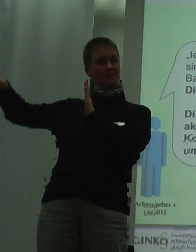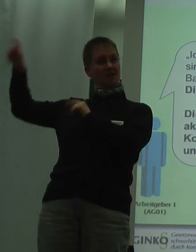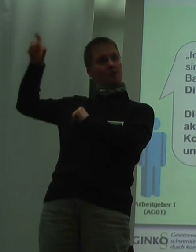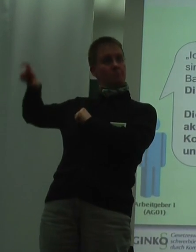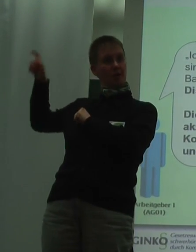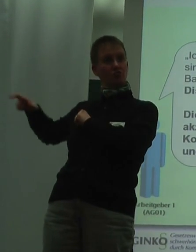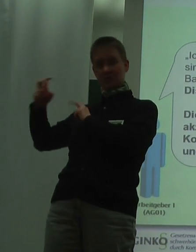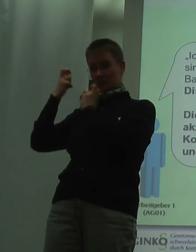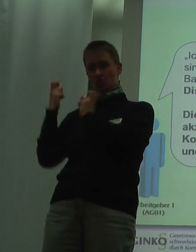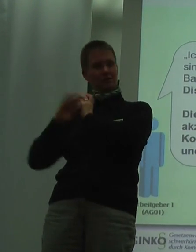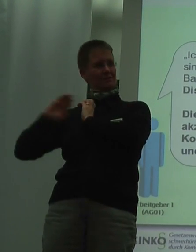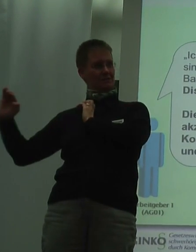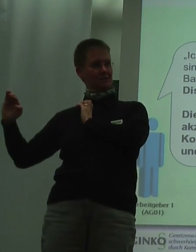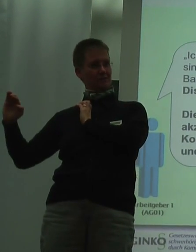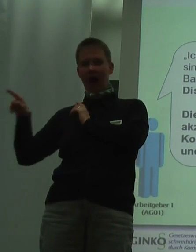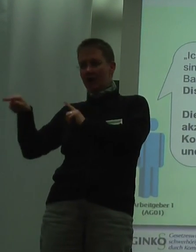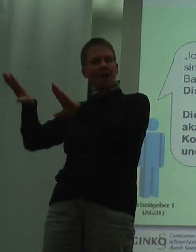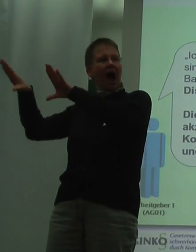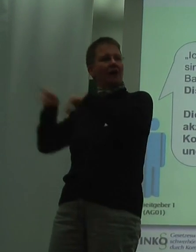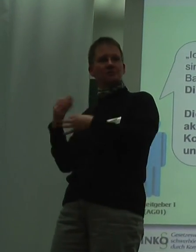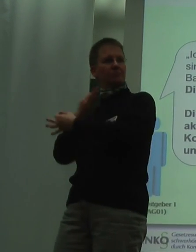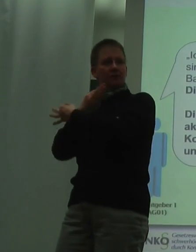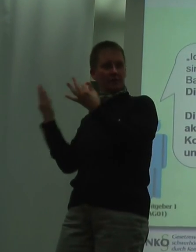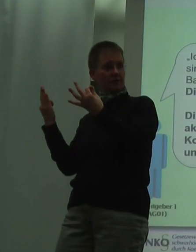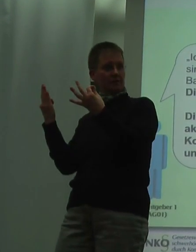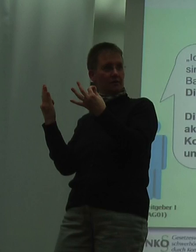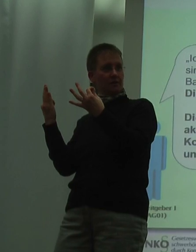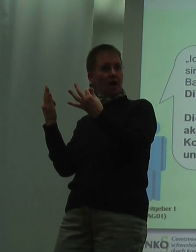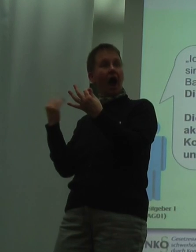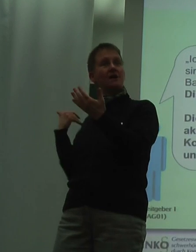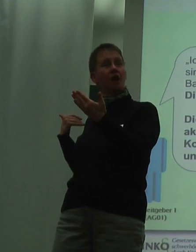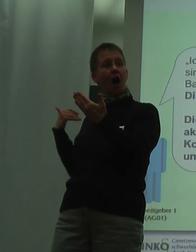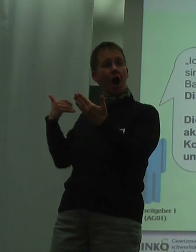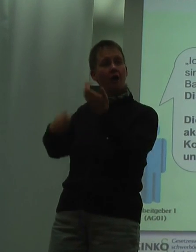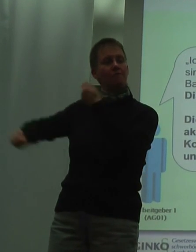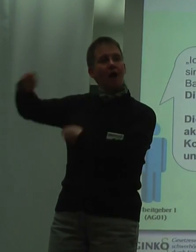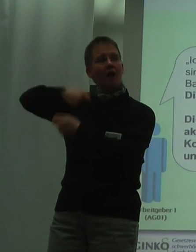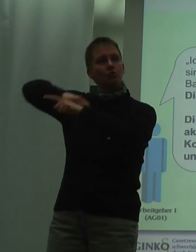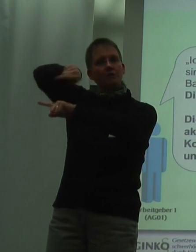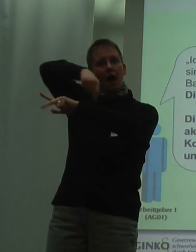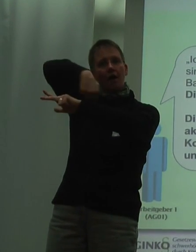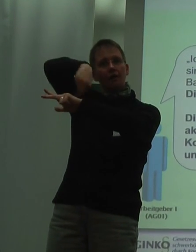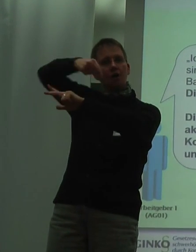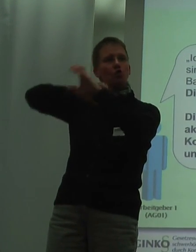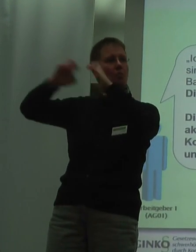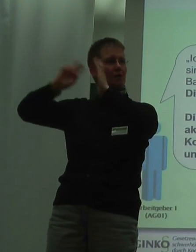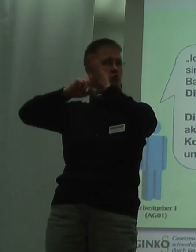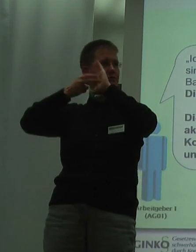am Tisch sitzen, werden es nicht akzeptieren, dass man über Gebühr langen Verhandlungen führt und Kommunikationstechniken anwendet,